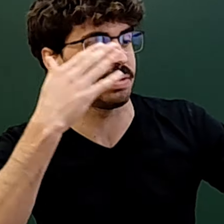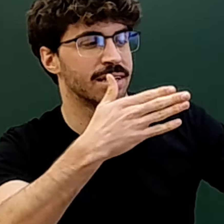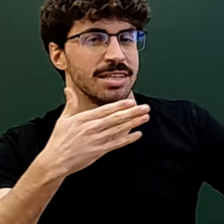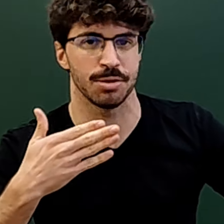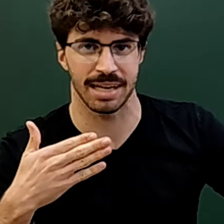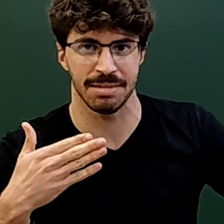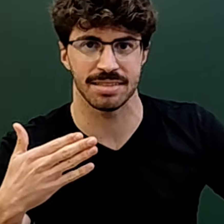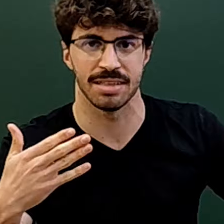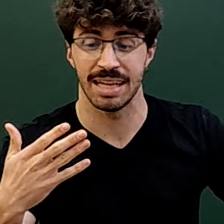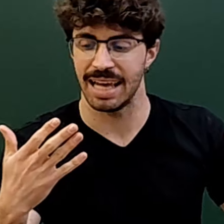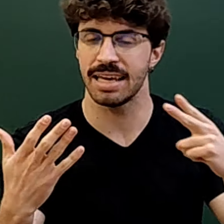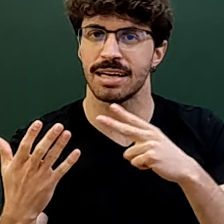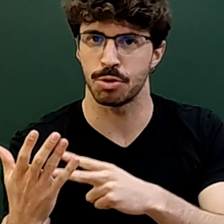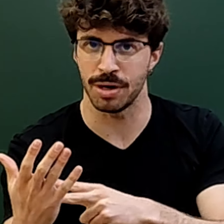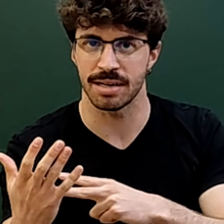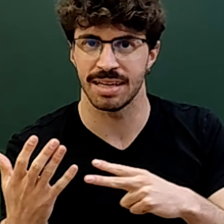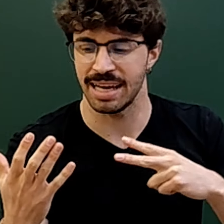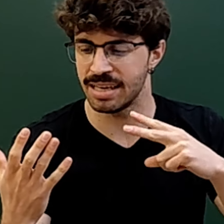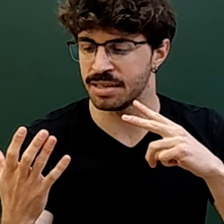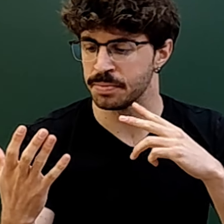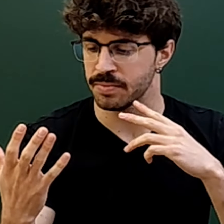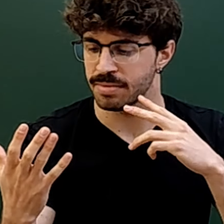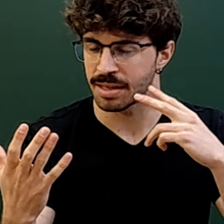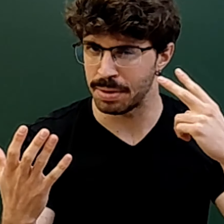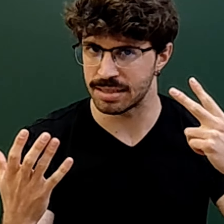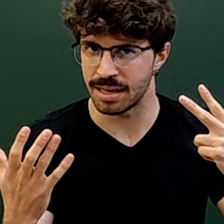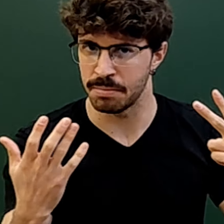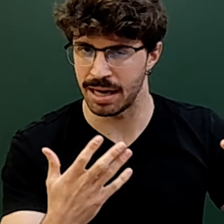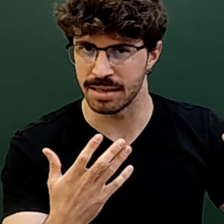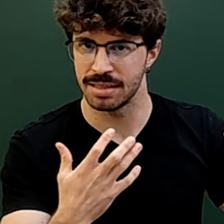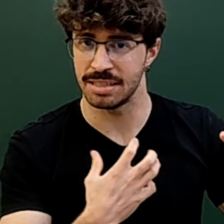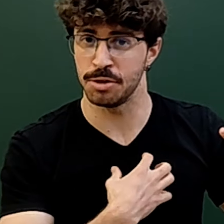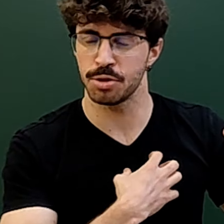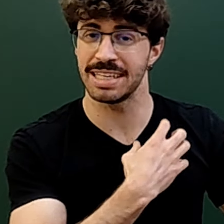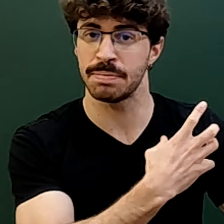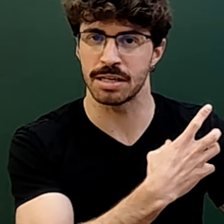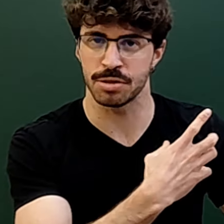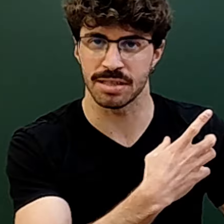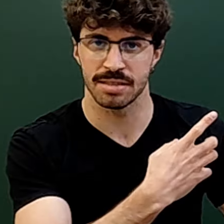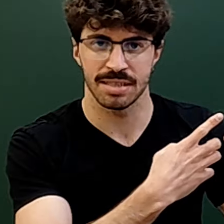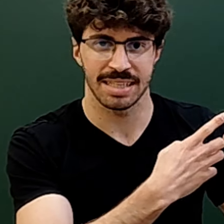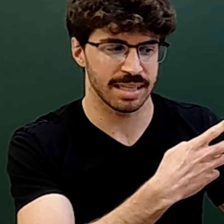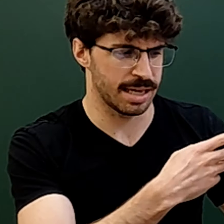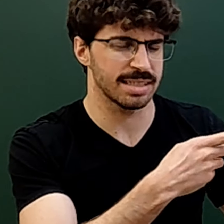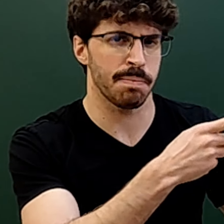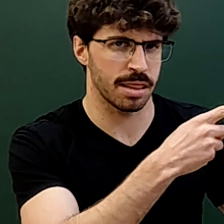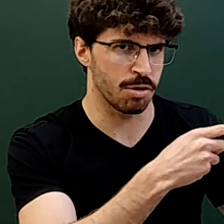repetirte esto en la cabeza, hay que actuar, hay que pensar, vale, si yo soy esa persona que es capaz de